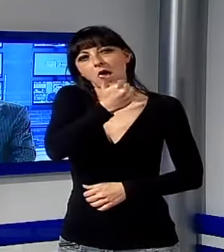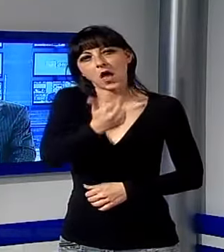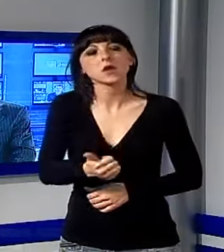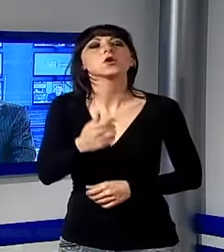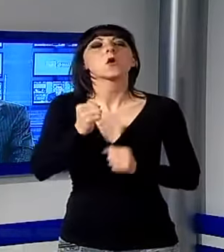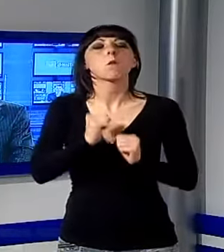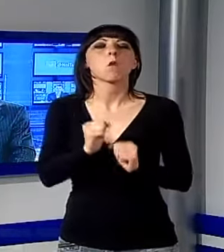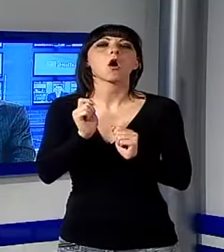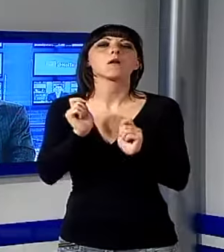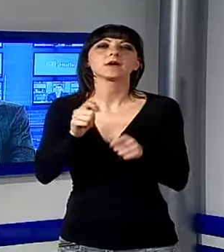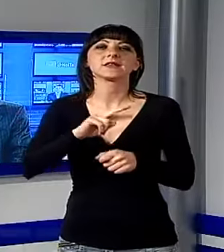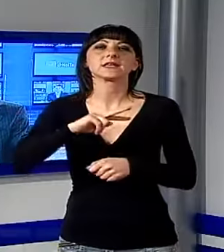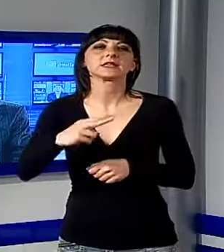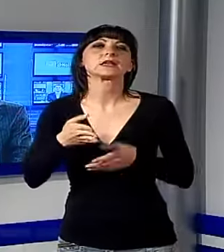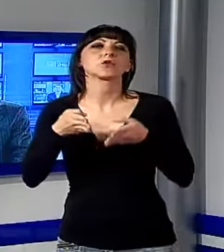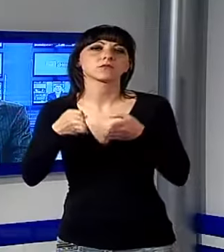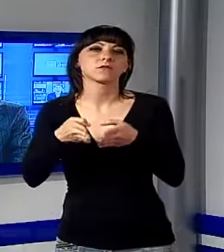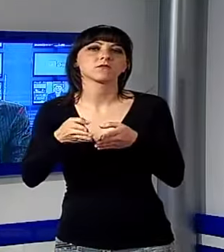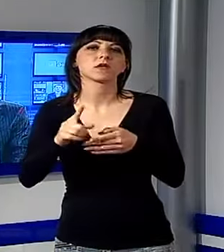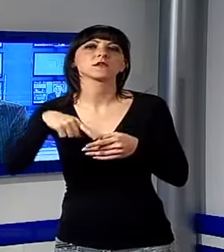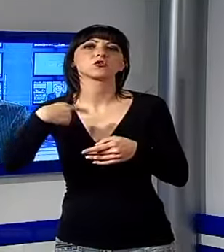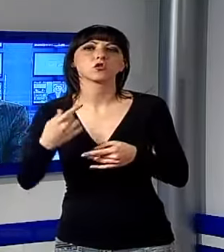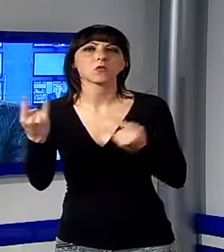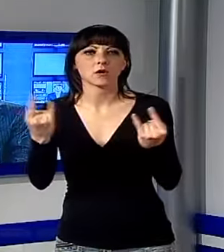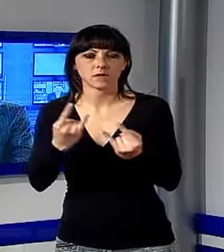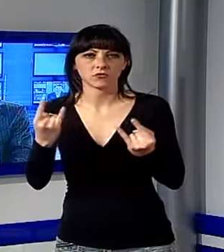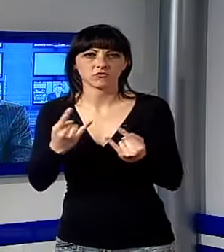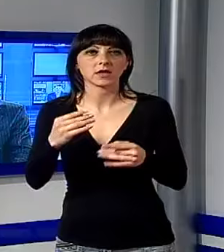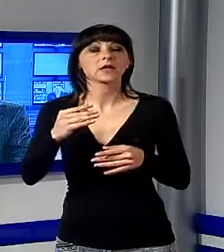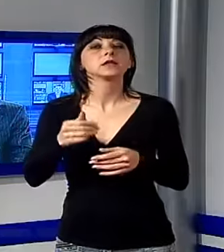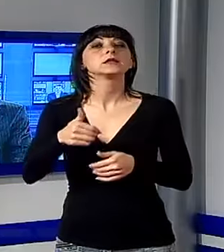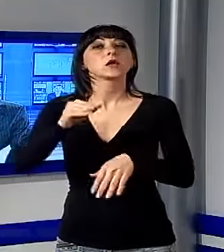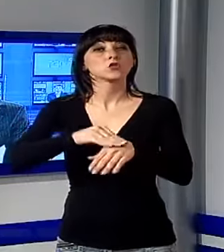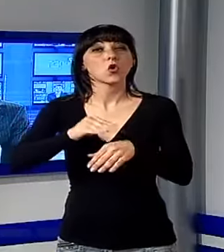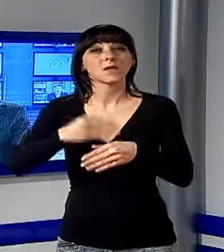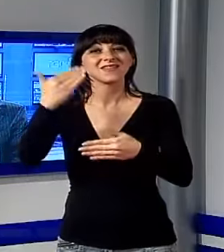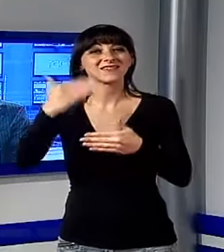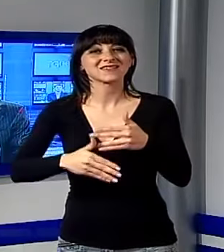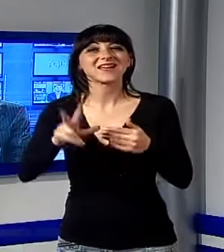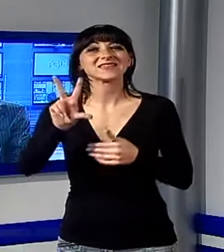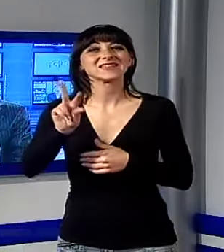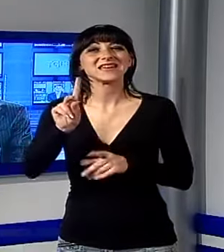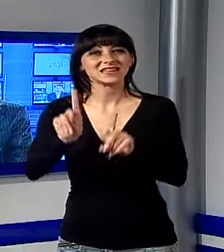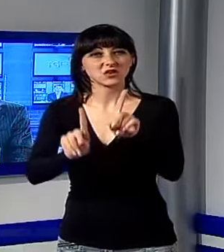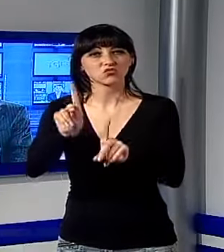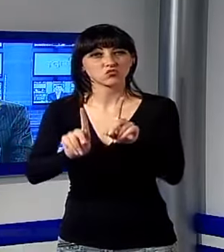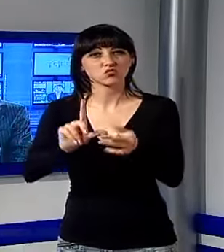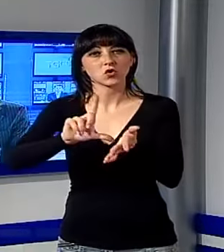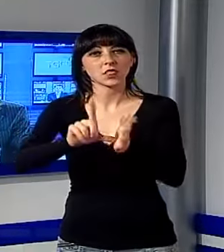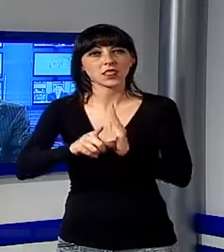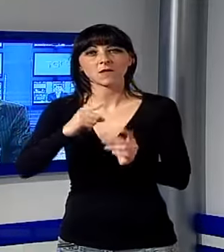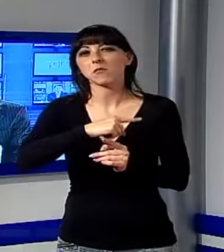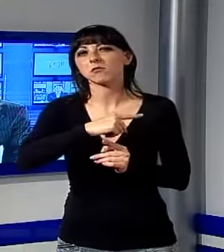post emergenza. I bandi rivolte alle famiglie scadono il 30 giugno, dunque c'è tempo fino al 30 giugno, per